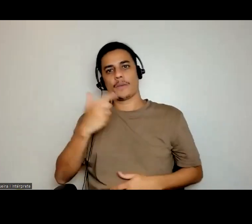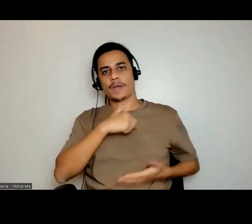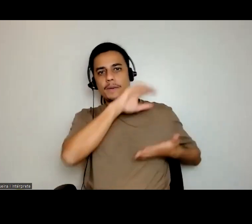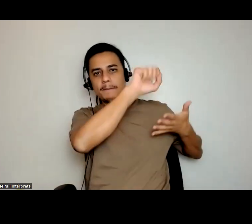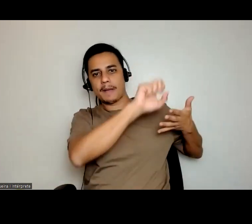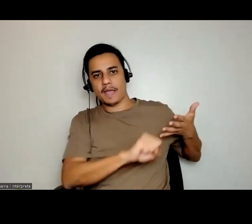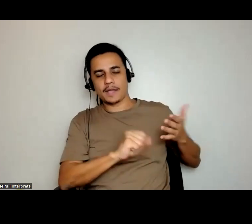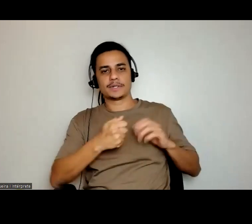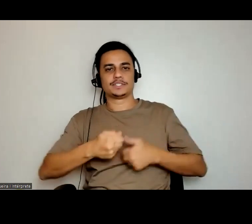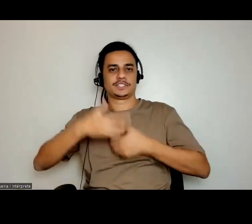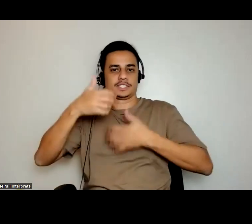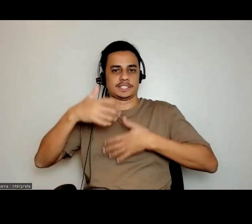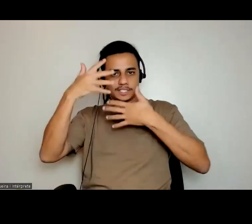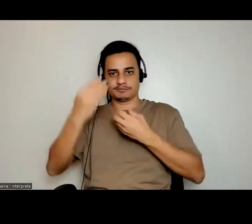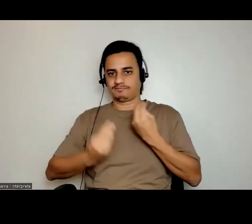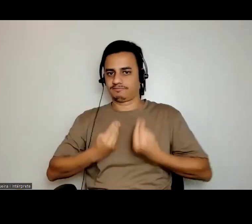no chat mesmo.